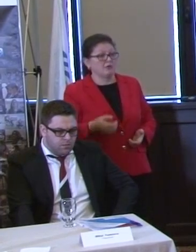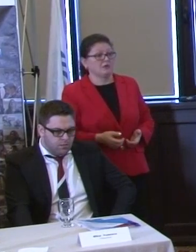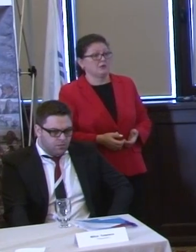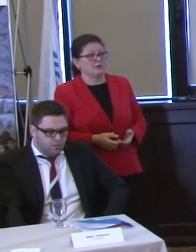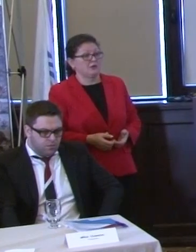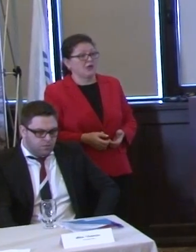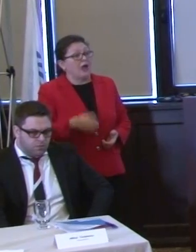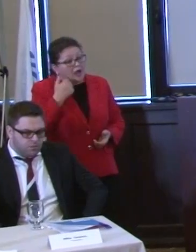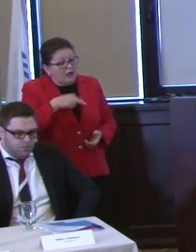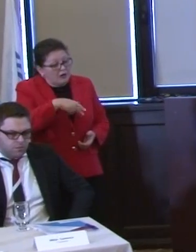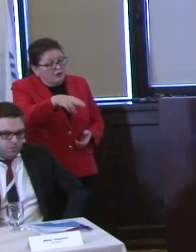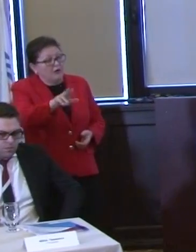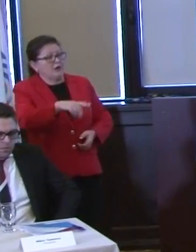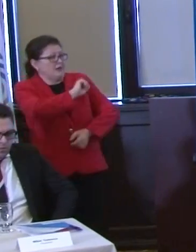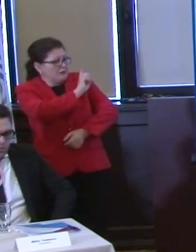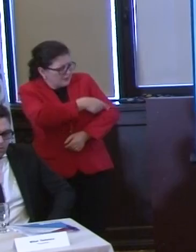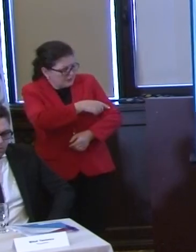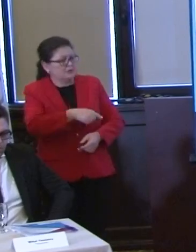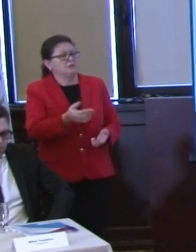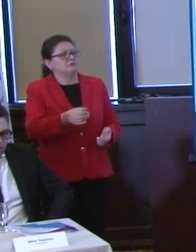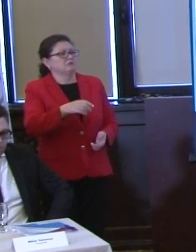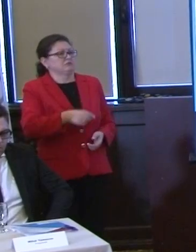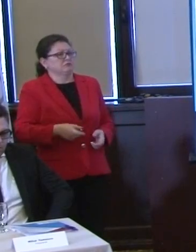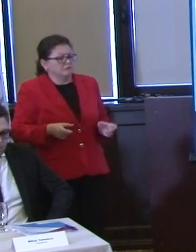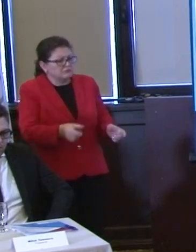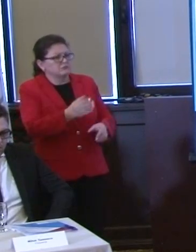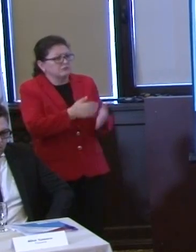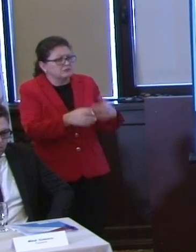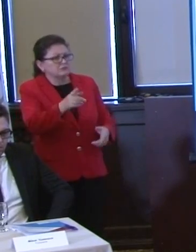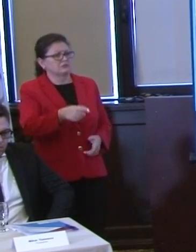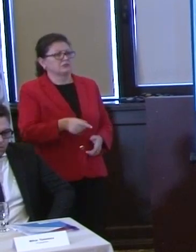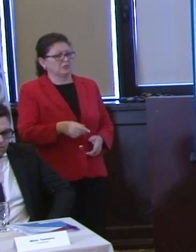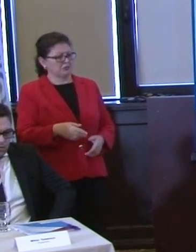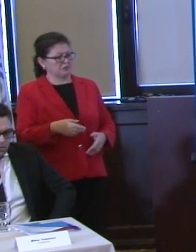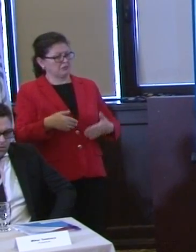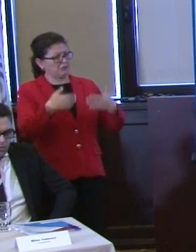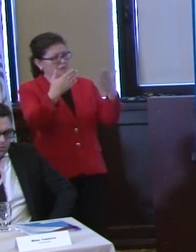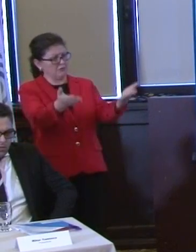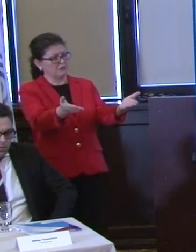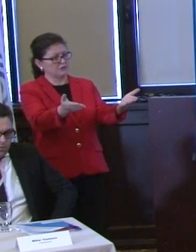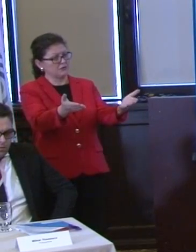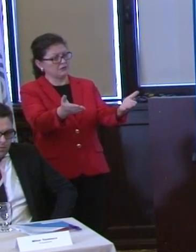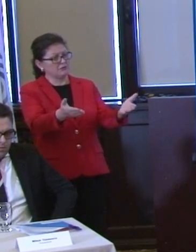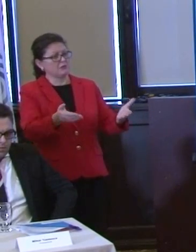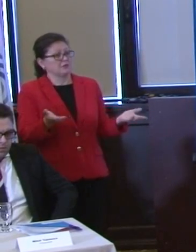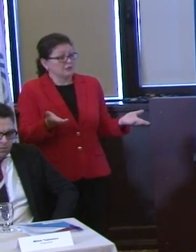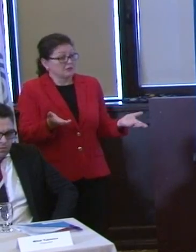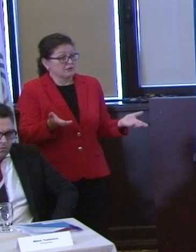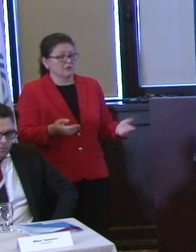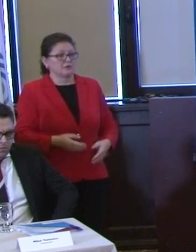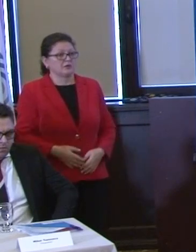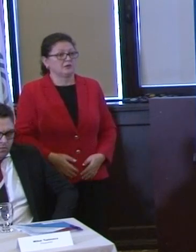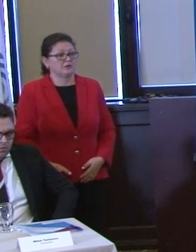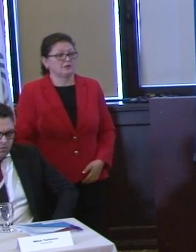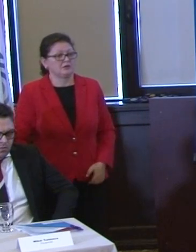acolo, teoretic, pe legea care nu se mai aplică, așa încât să vină toate pilele, relațiile cu pilele, fustițele și ce